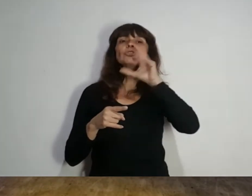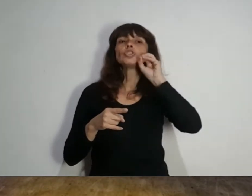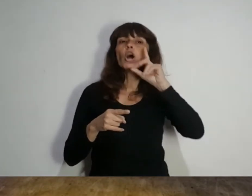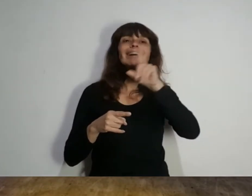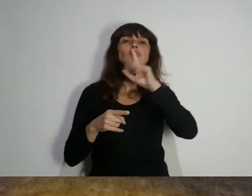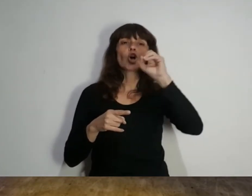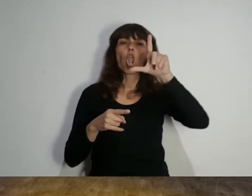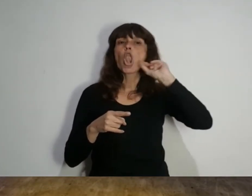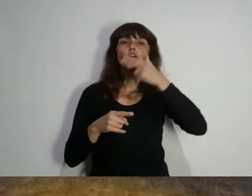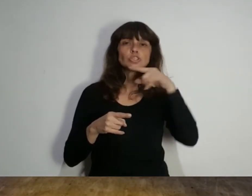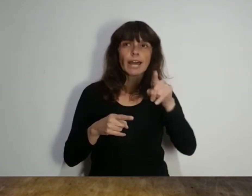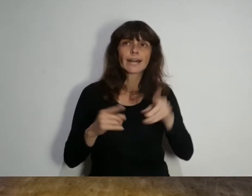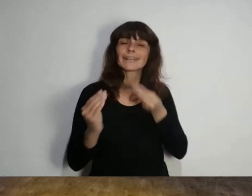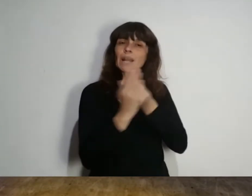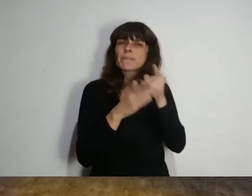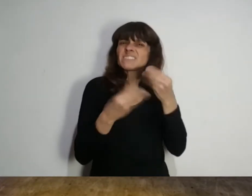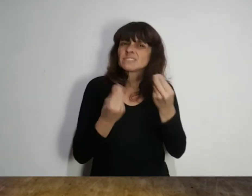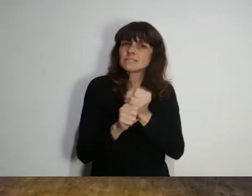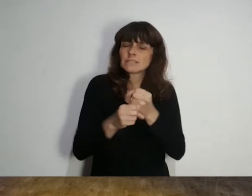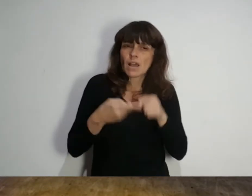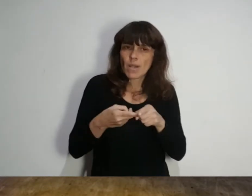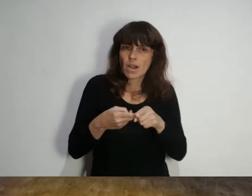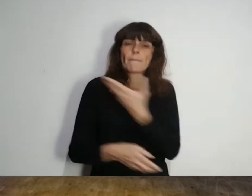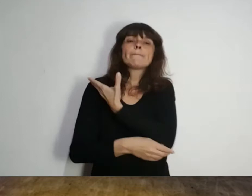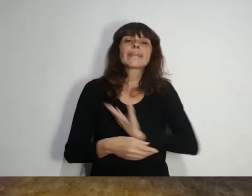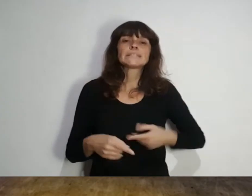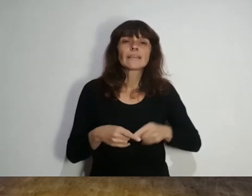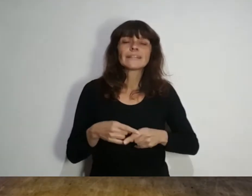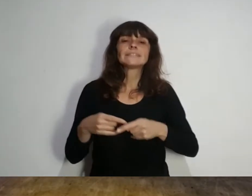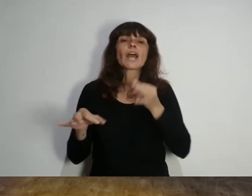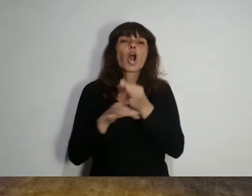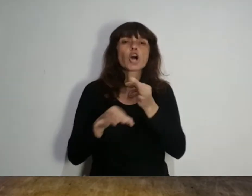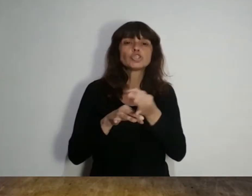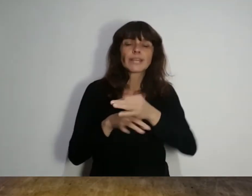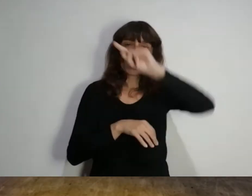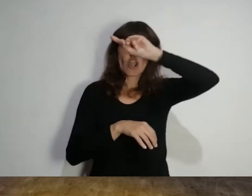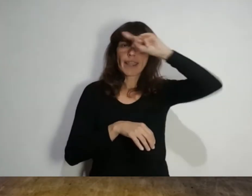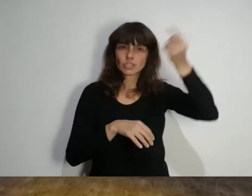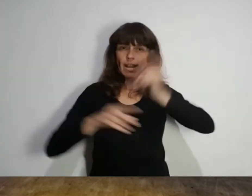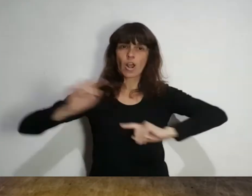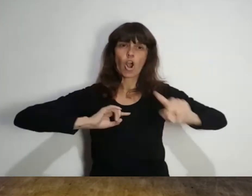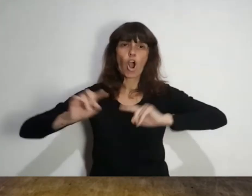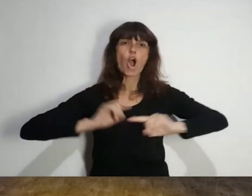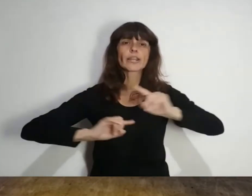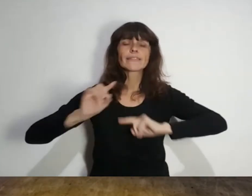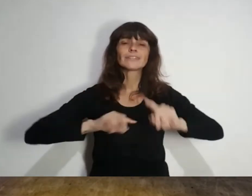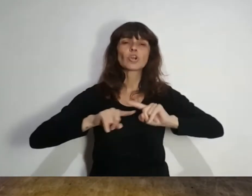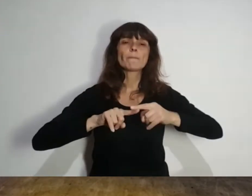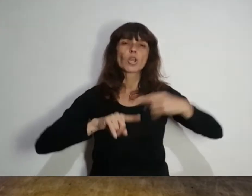Victoria Tolosa Paz que actualmente se desempeña como presidenta del Consejo Nacional de Coordinación de